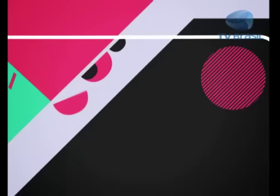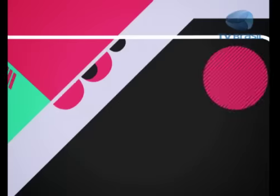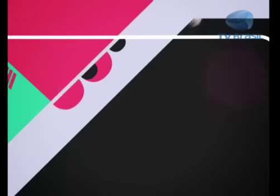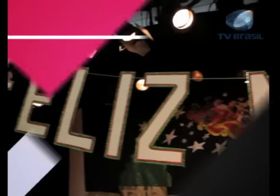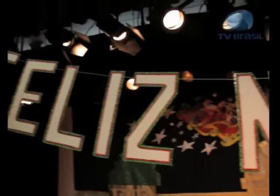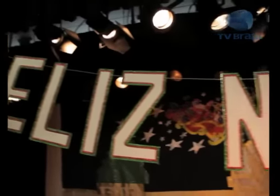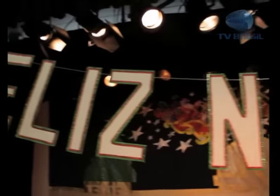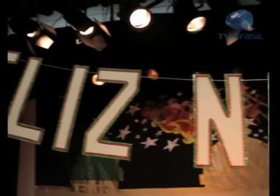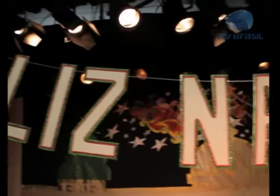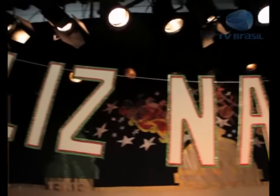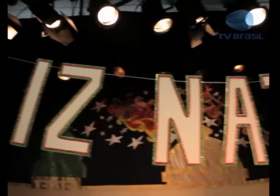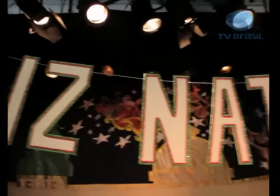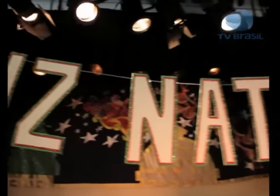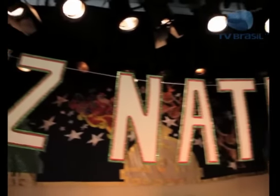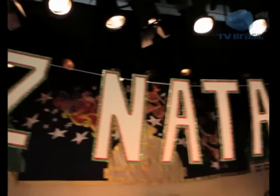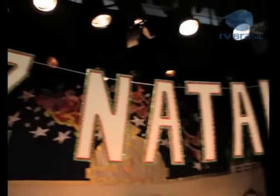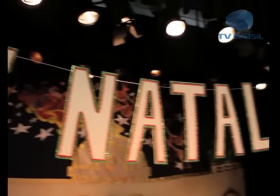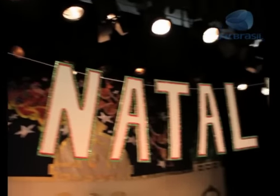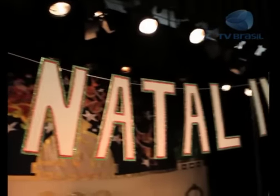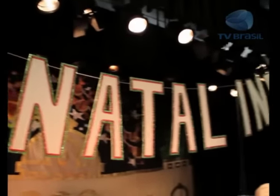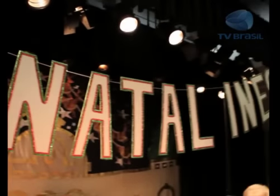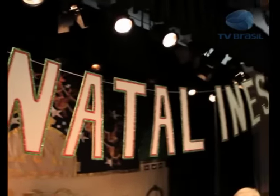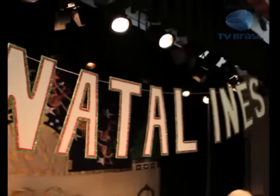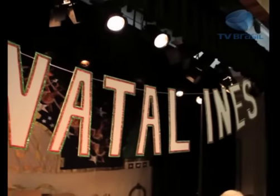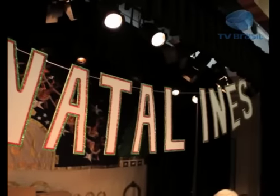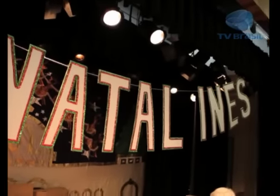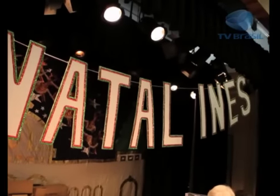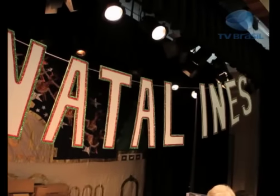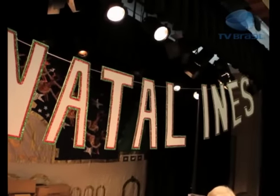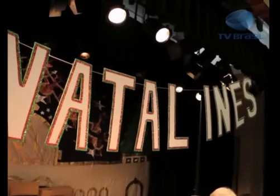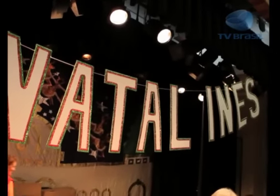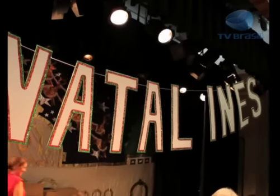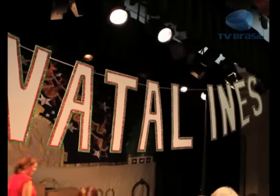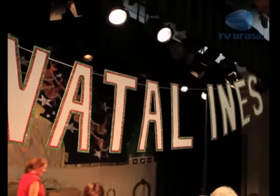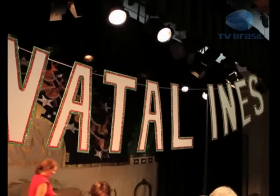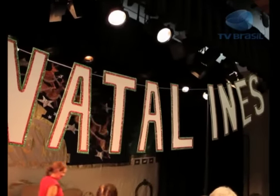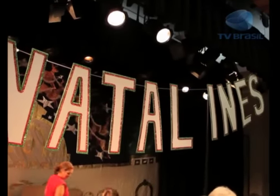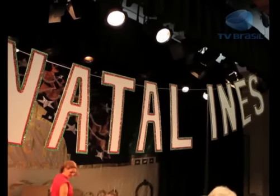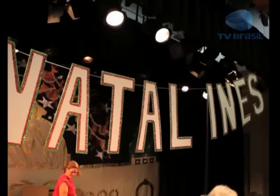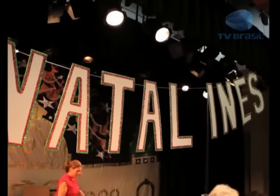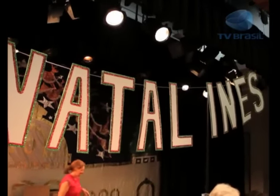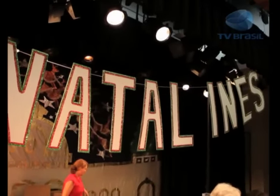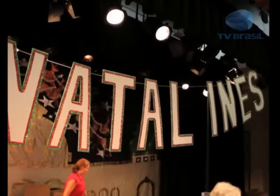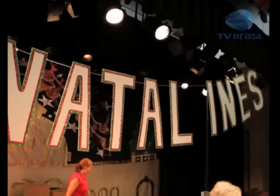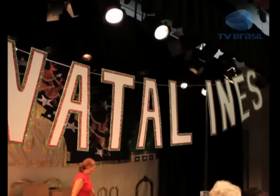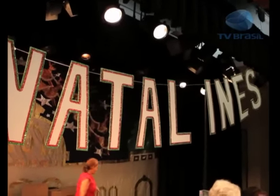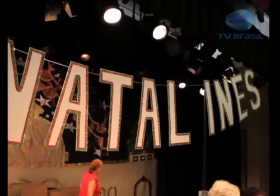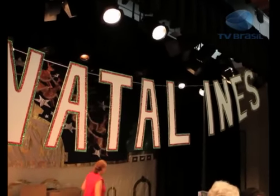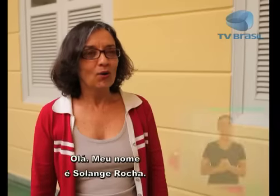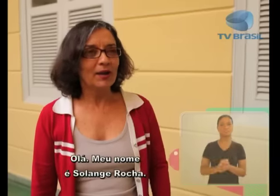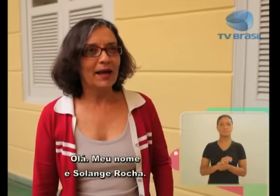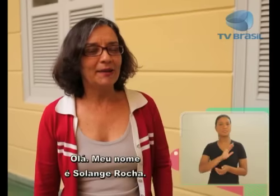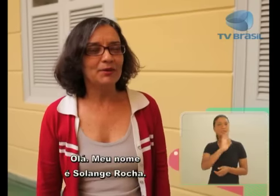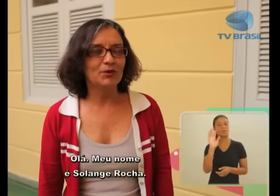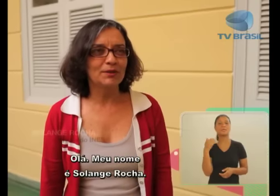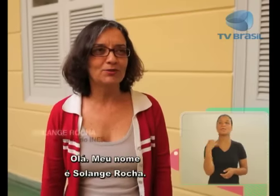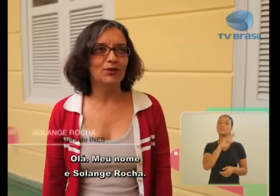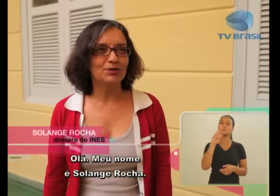Em um palco, se lê Feliz Natal Ines, escrito em letras penduradas em barbante. Olá, meu nome é Solange